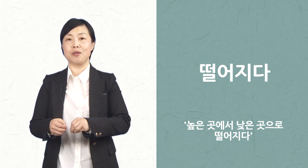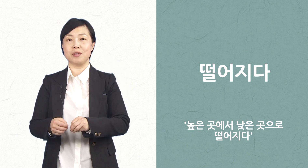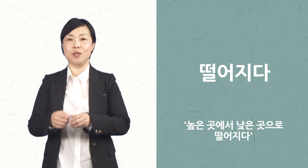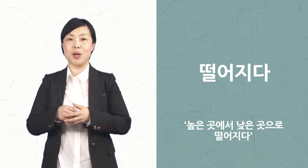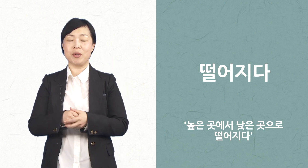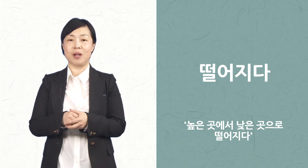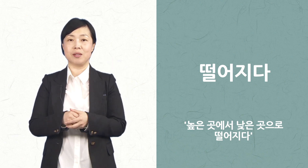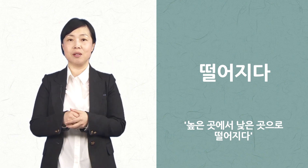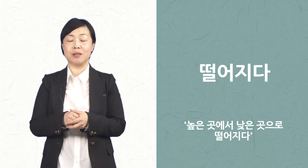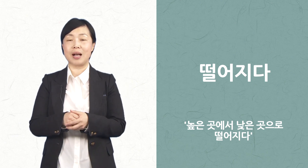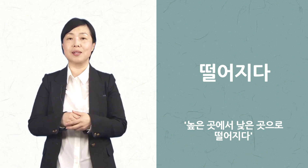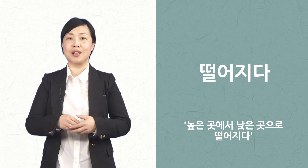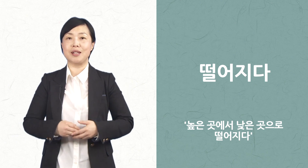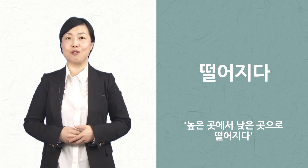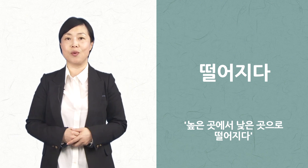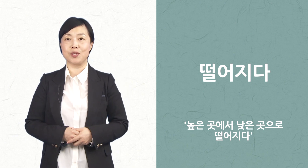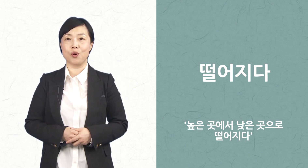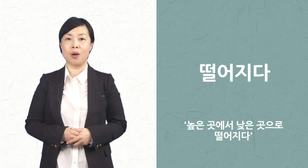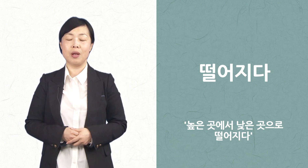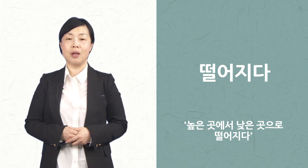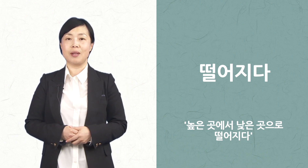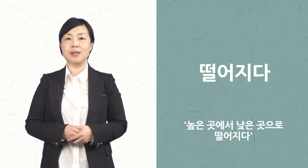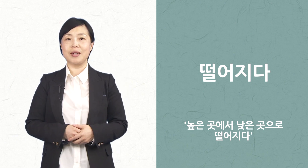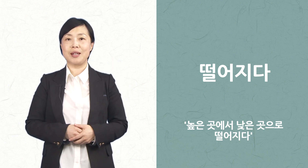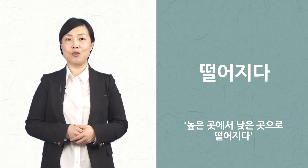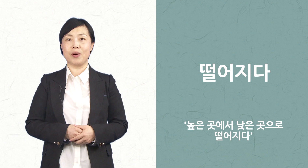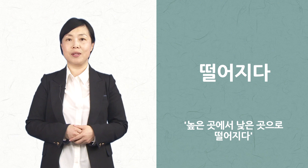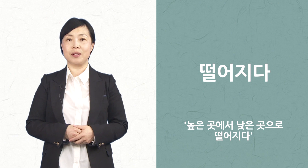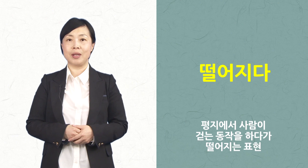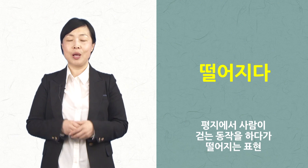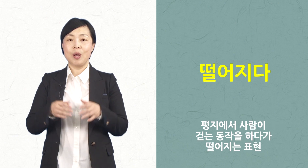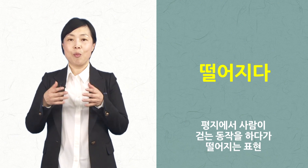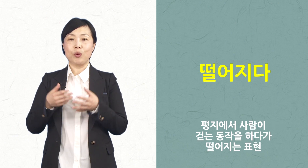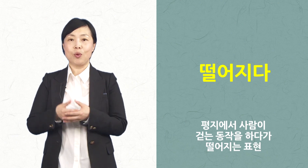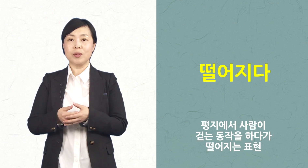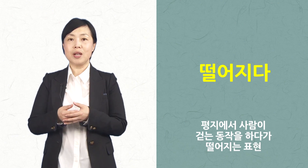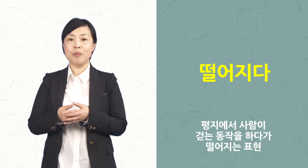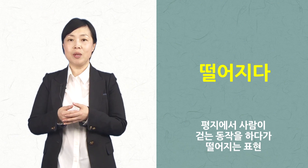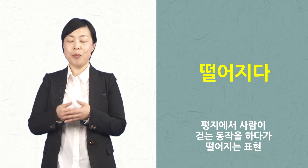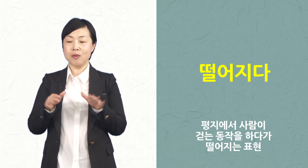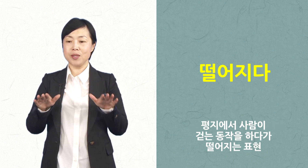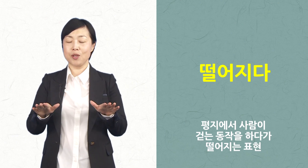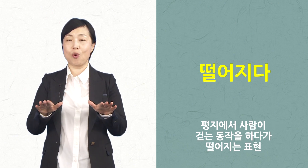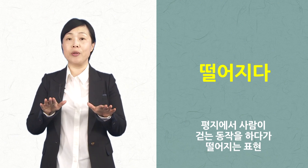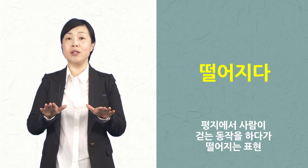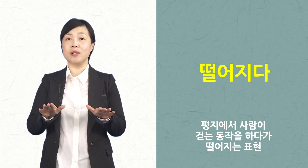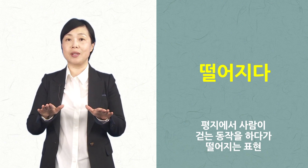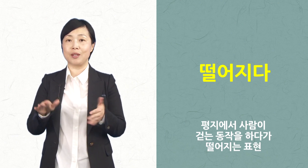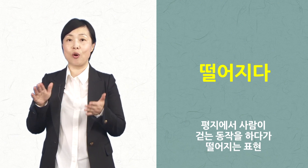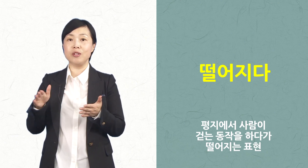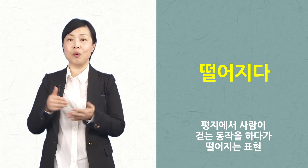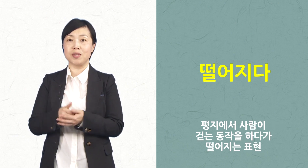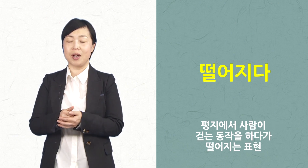것을 의미합니다 즉 낙상이라는 수화죠 낙상이라는 수화는 보통 사람이 평지에서 걷는 듯한 걷는 동작